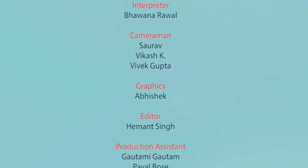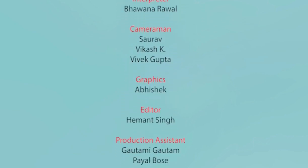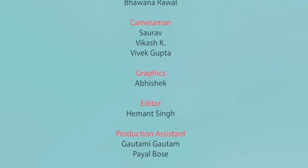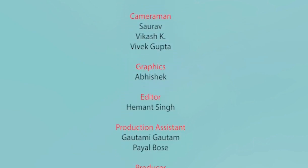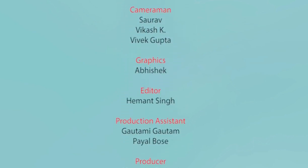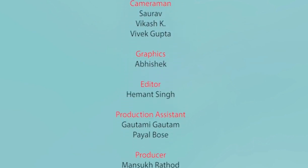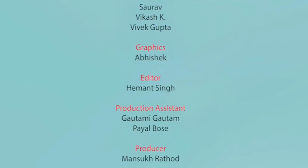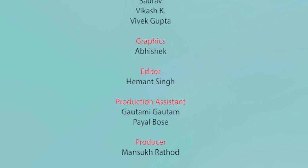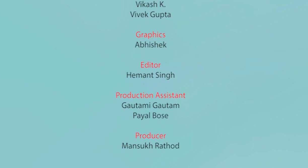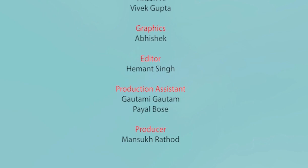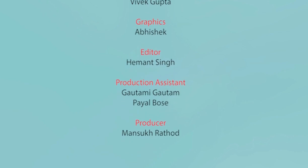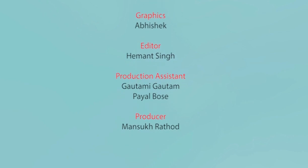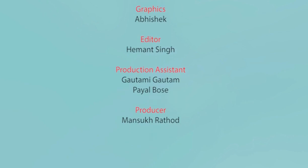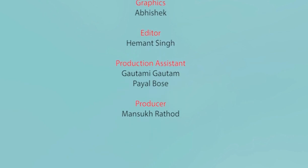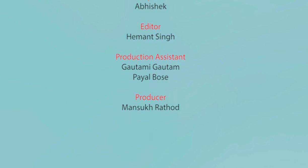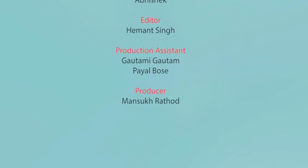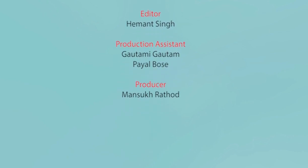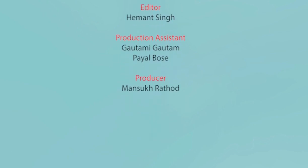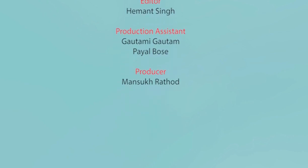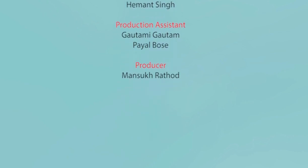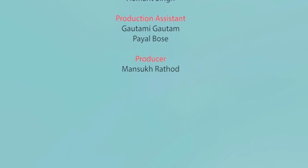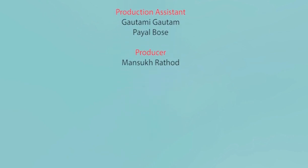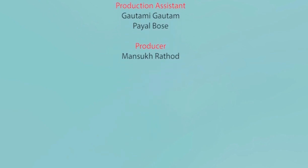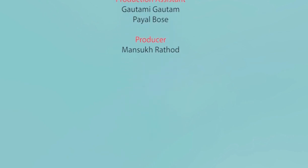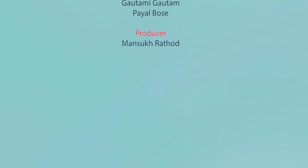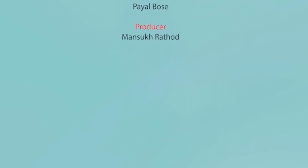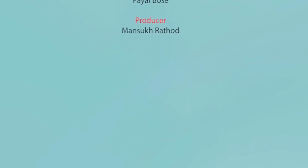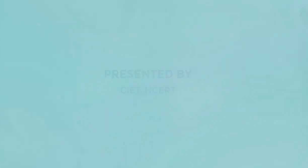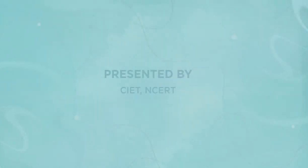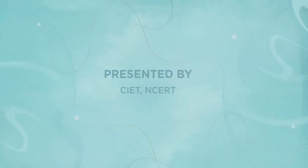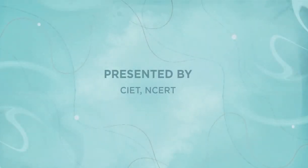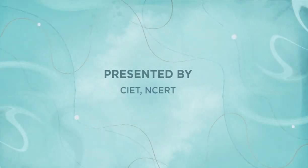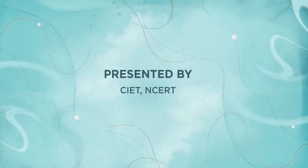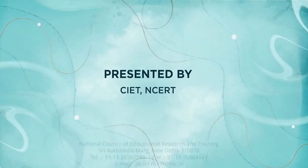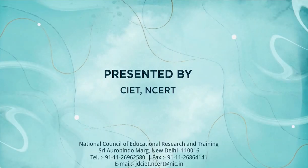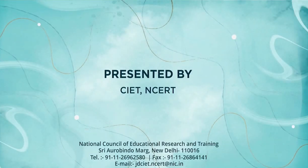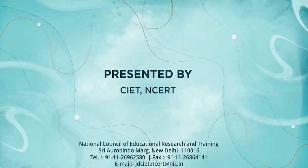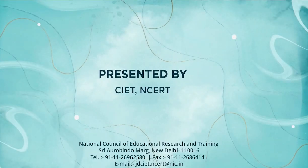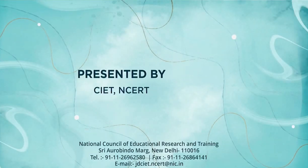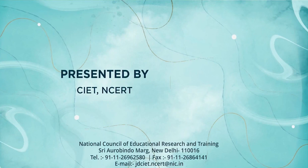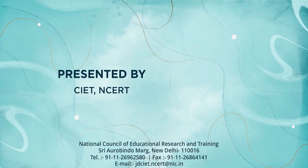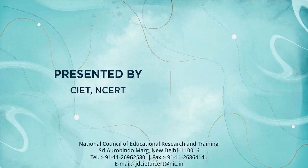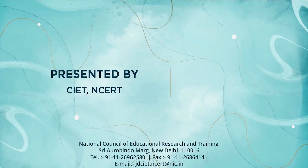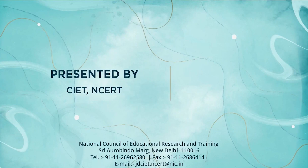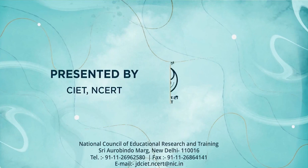हूँ प्रवान